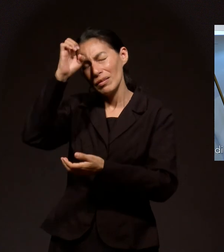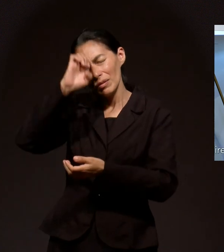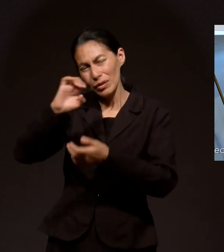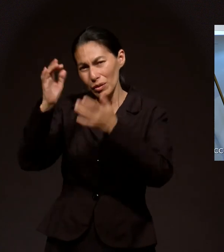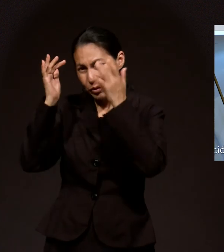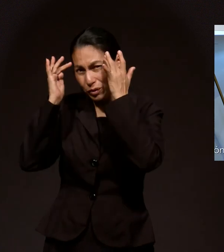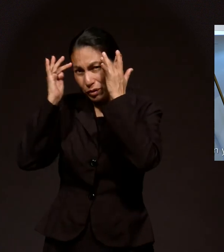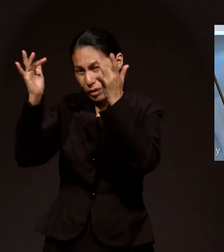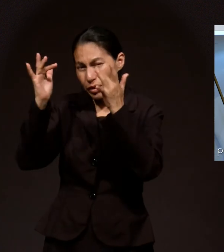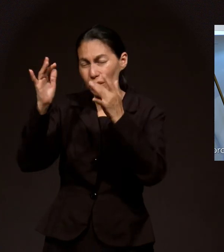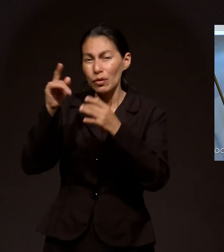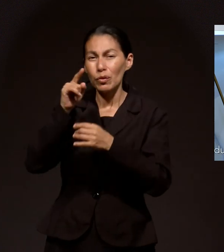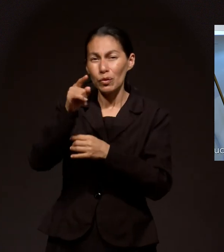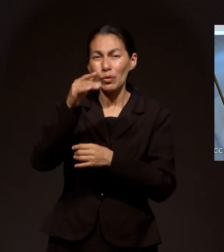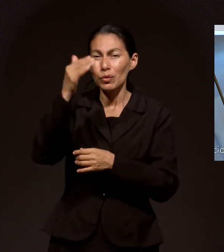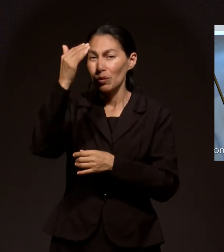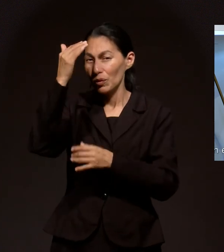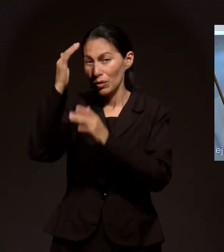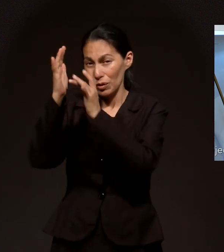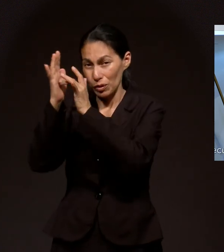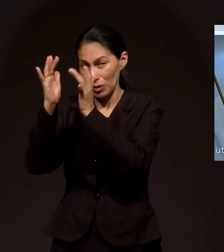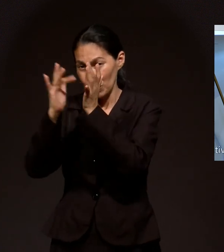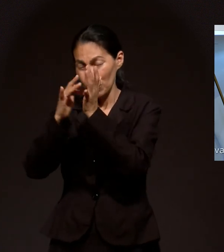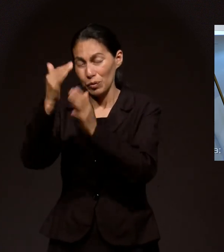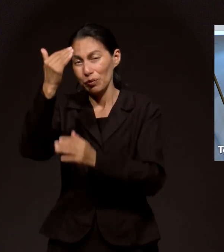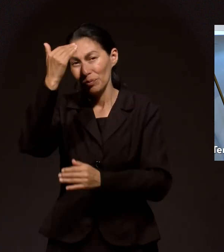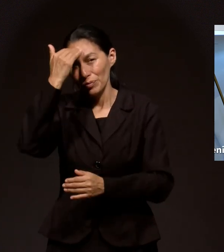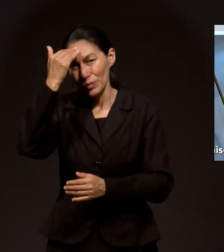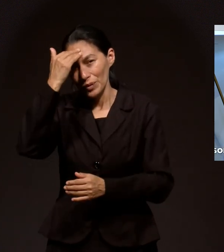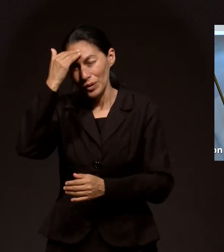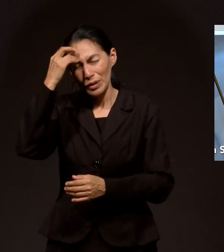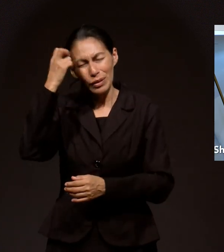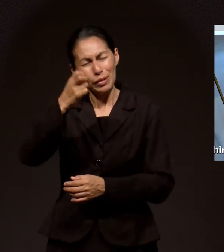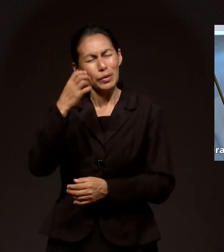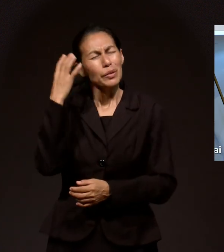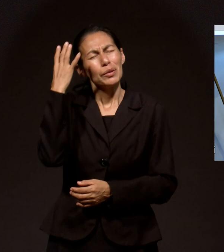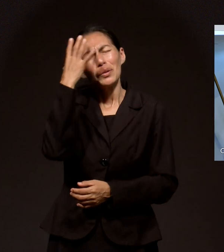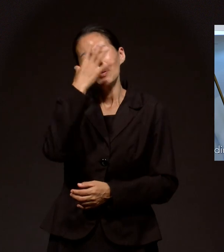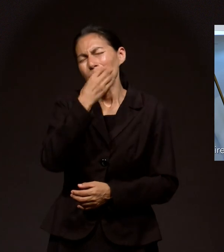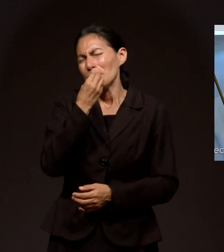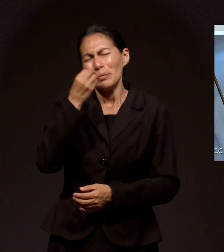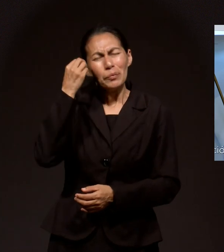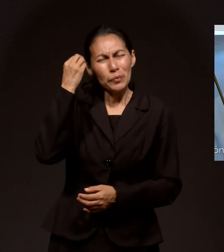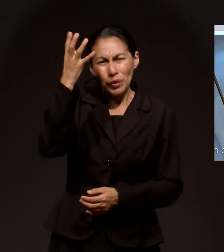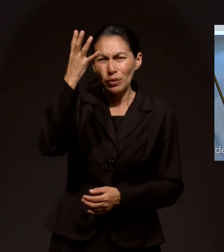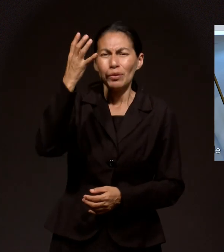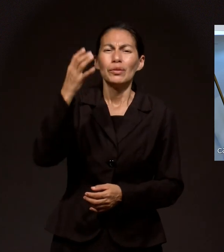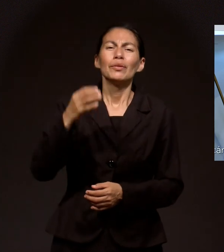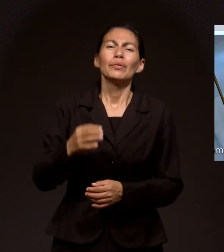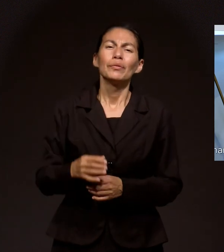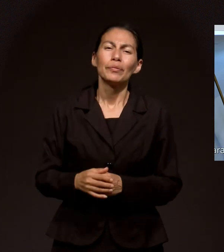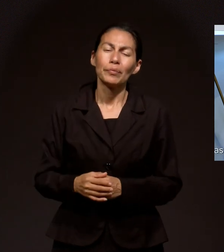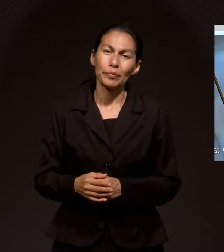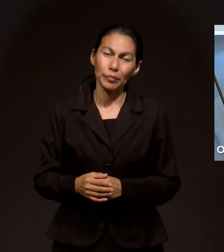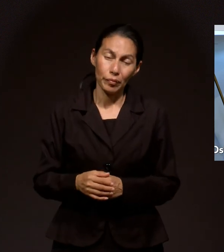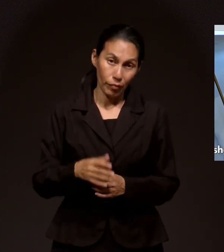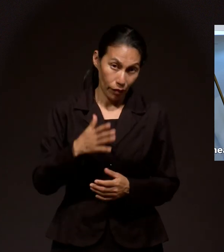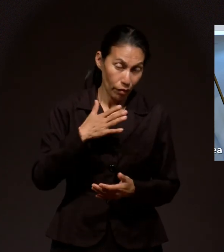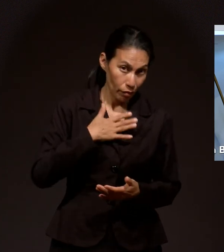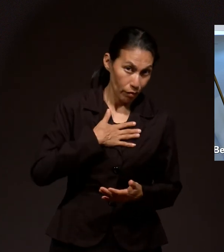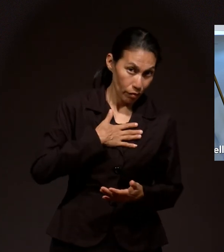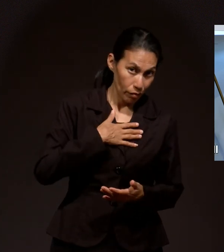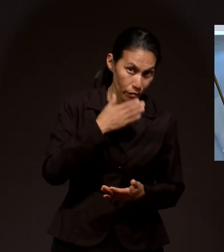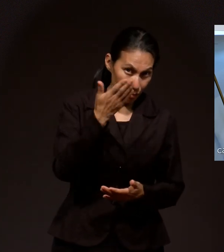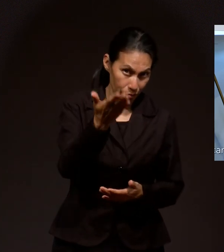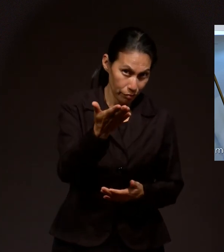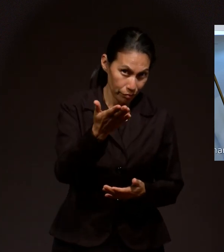De su espíritu En oración A Jesucristo Mismo Que maravillosa Promesa Que transformará